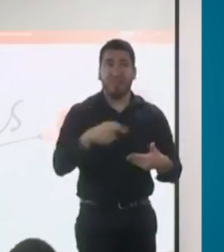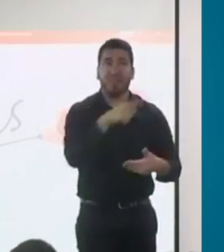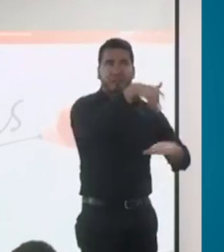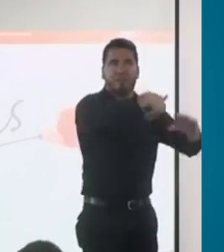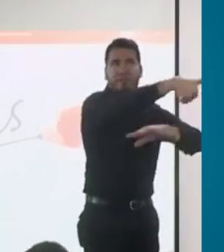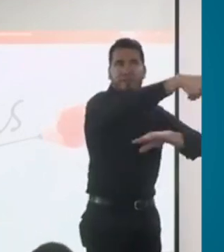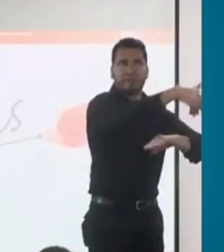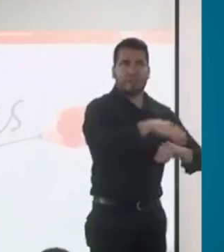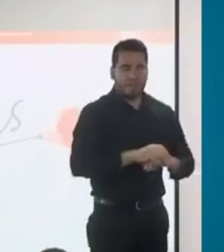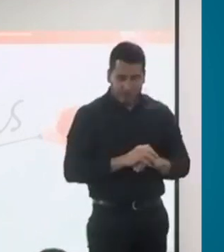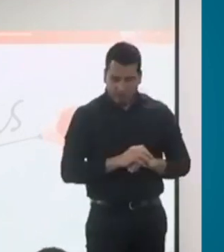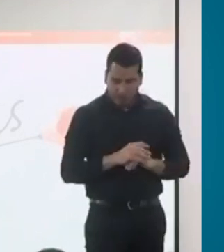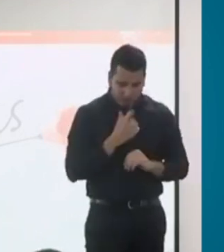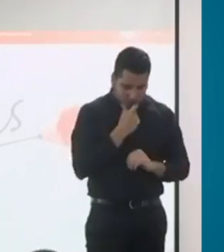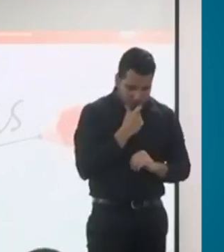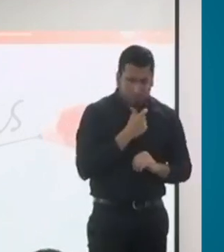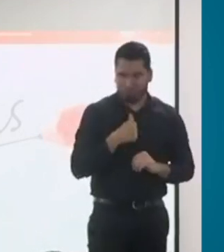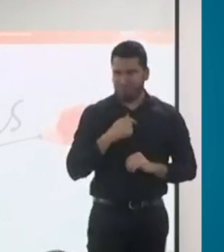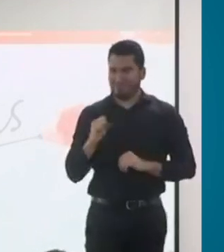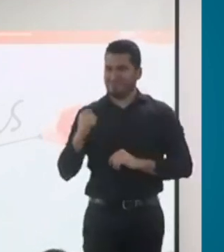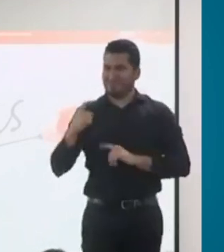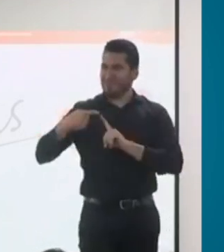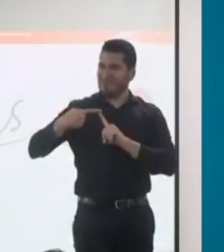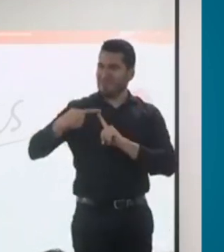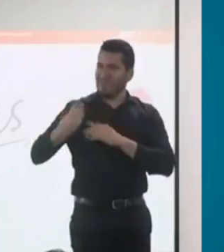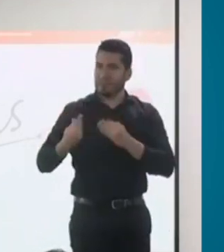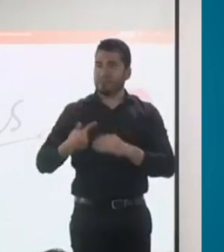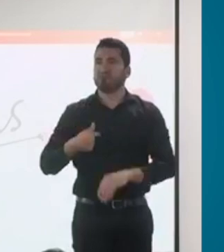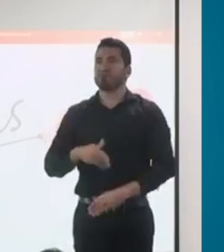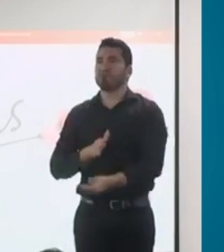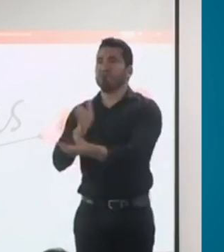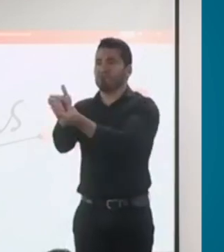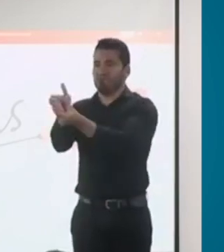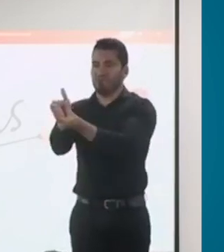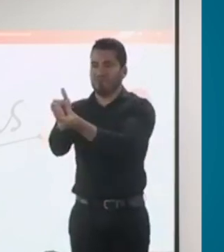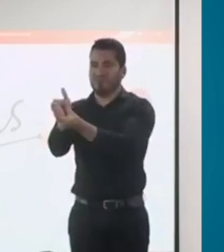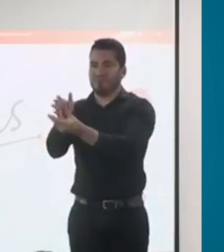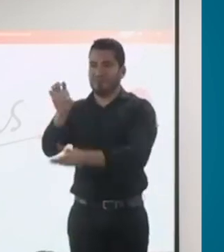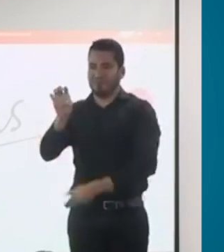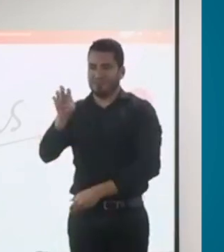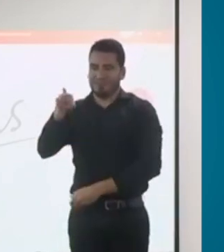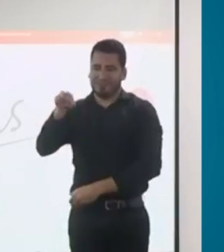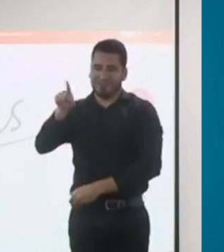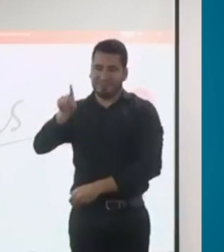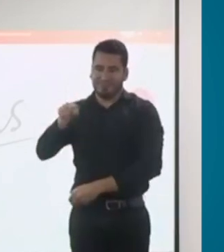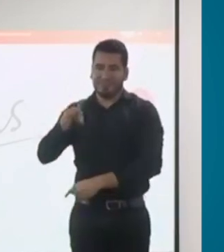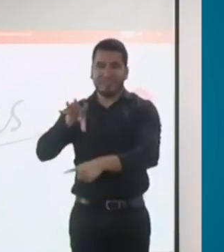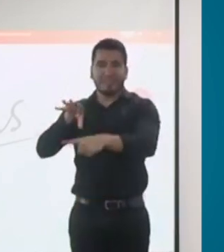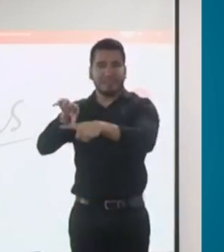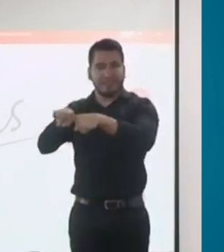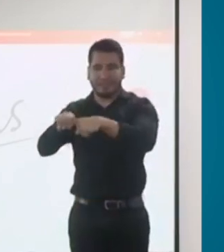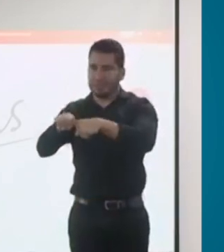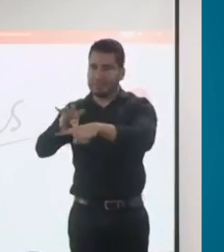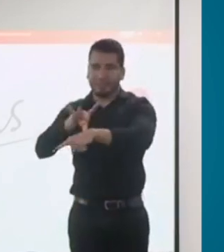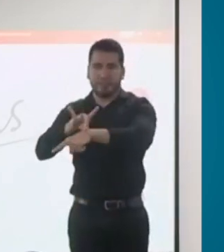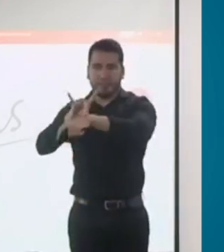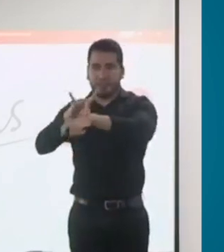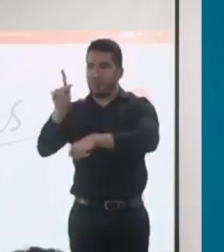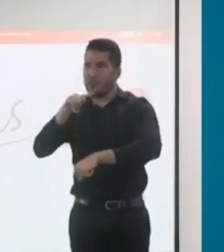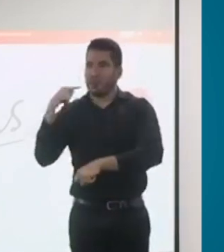Primero, fue y solicitó una cita con médico general en la EPS. En esa cita con médico general, él